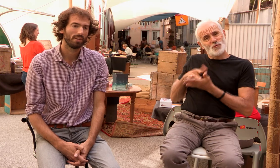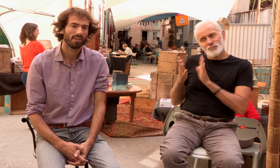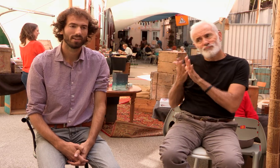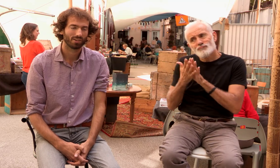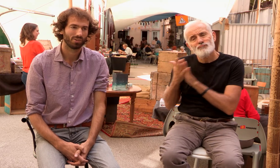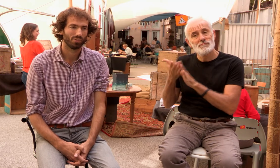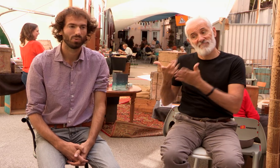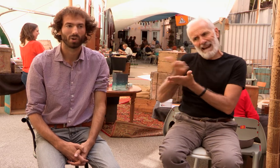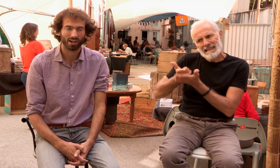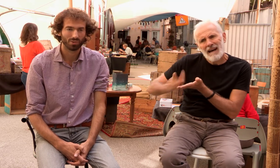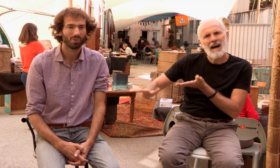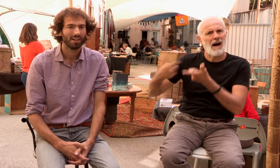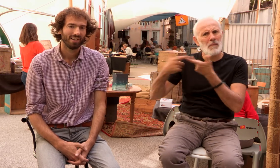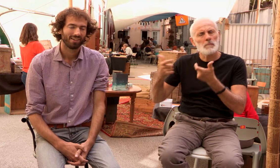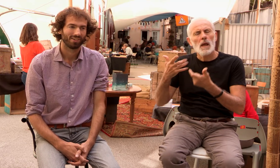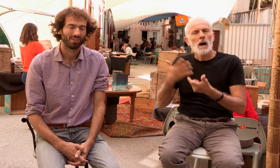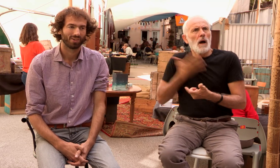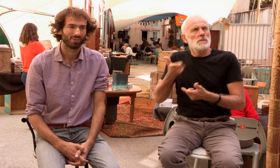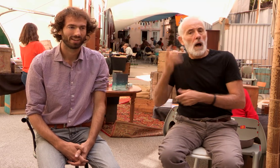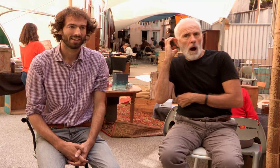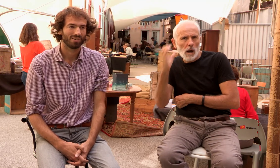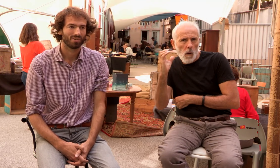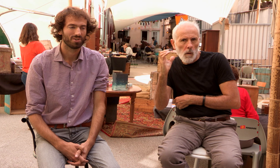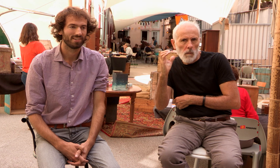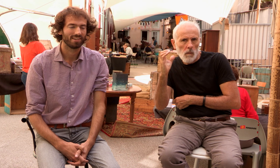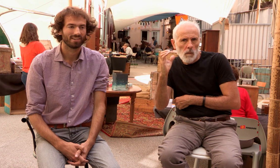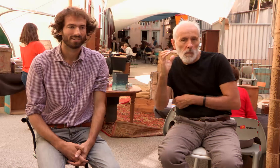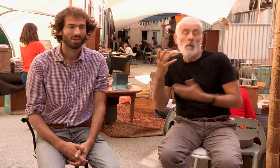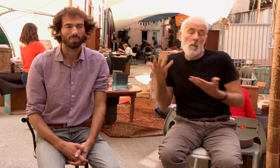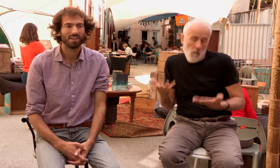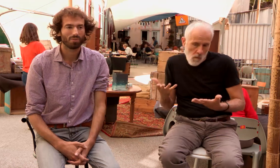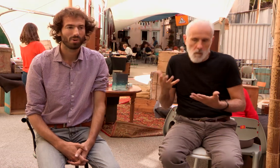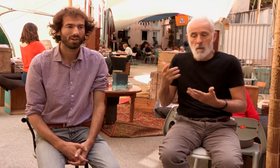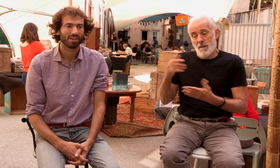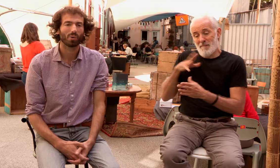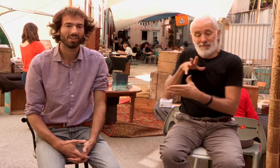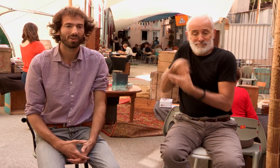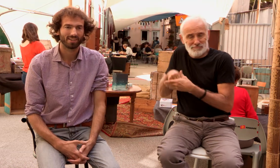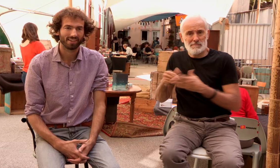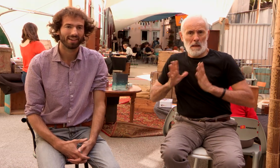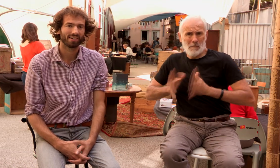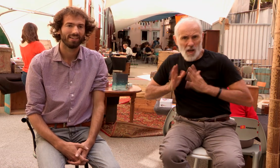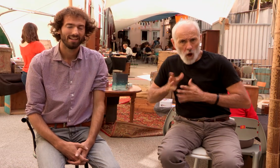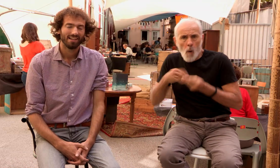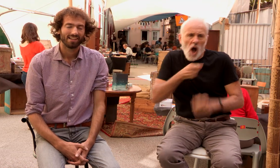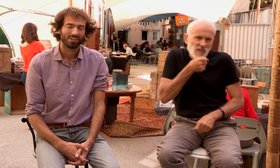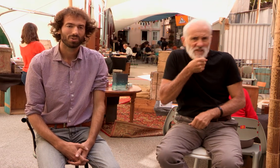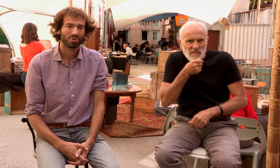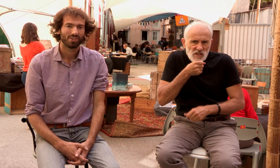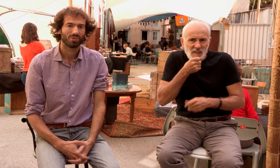biais d'une radio, lors de laquelle j'étais bénévole et chroniqueur littéraire. Et donc, j'ai eu cette